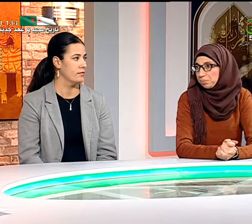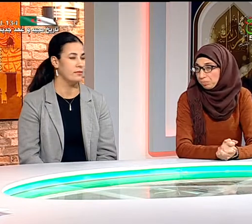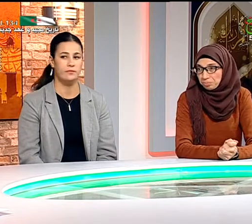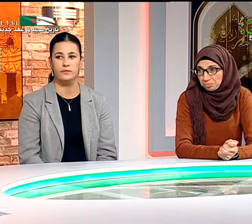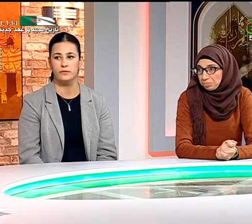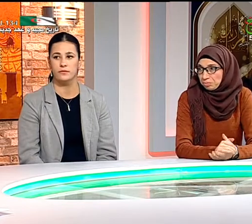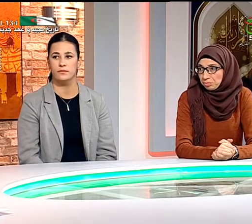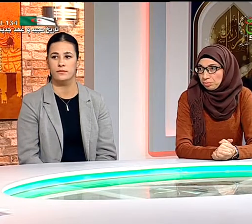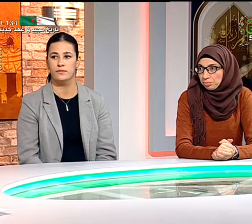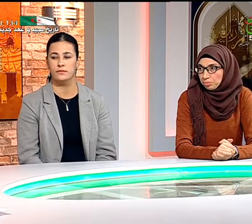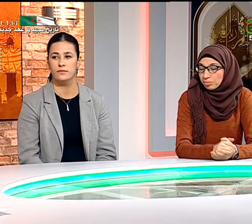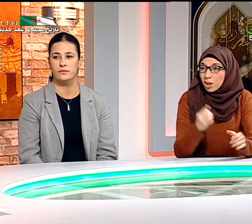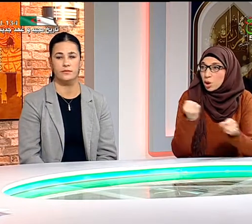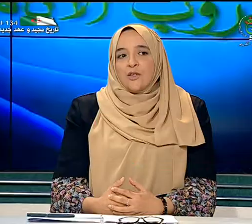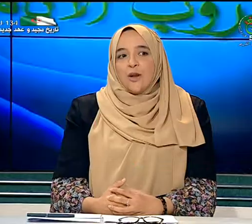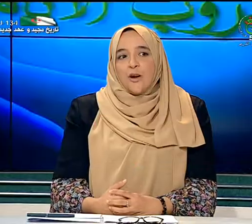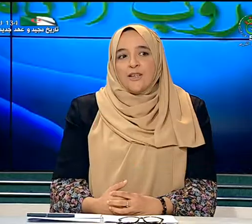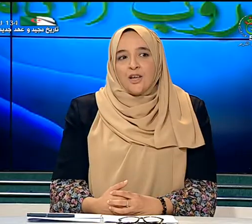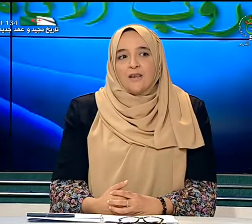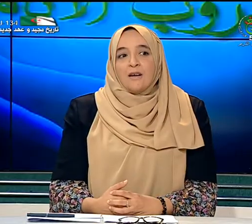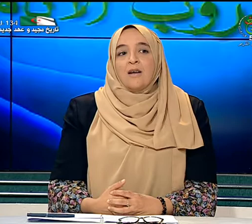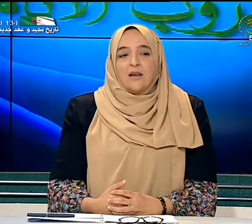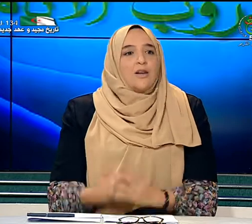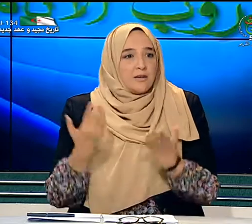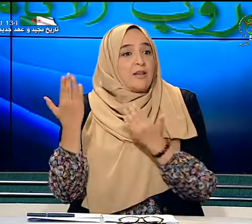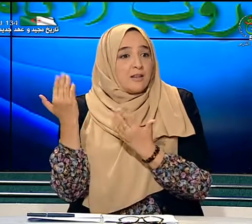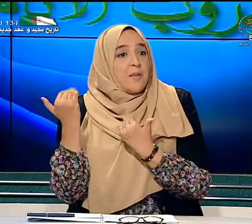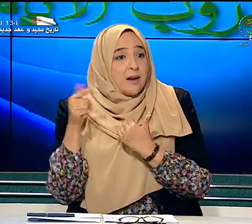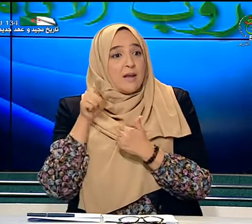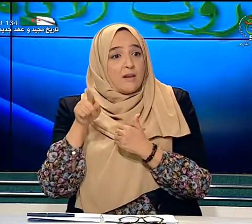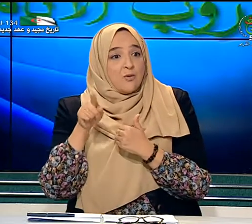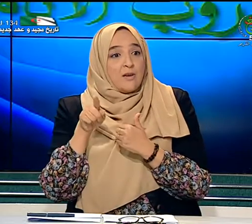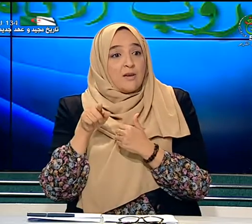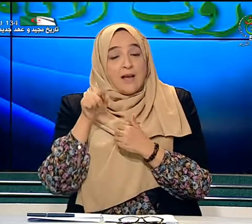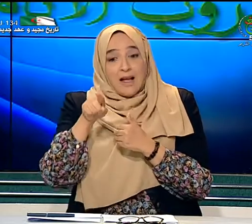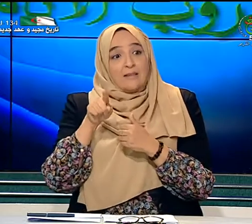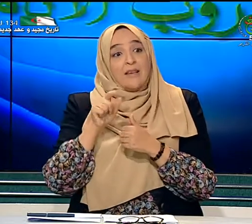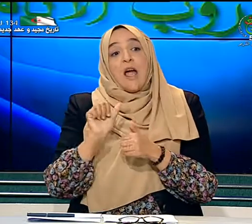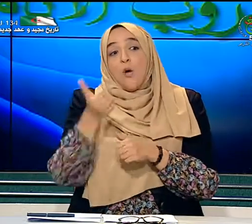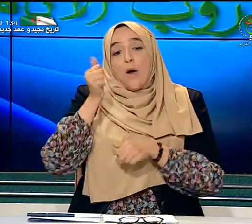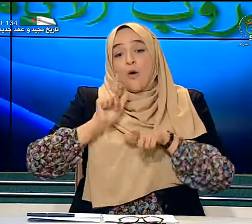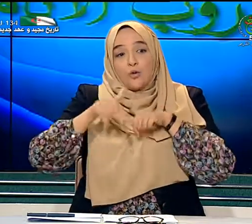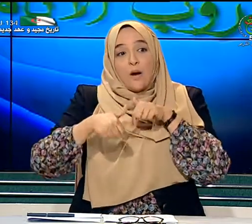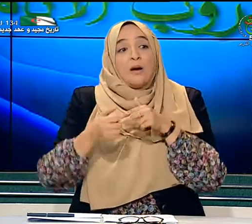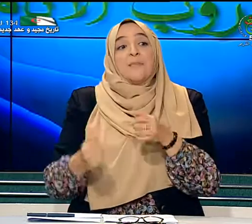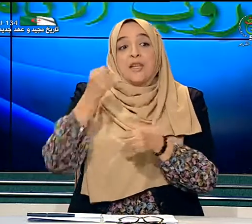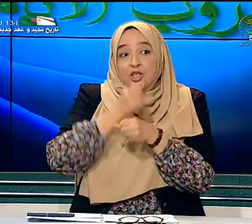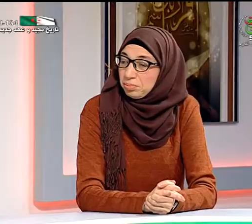يتكلمون والذين يحسنون اللغة الإشارية نتمنى أن تكون هذه أول خطوة بإنشاء